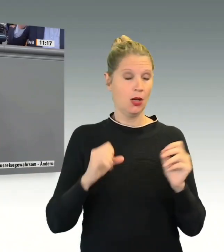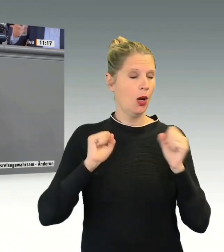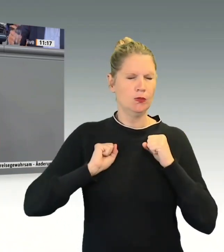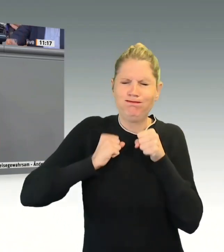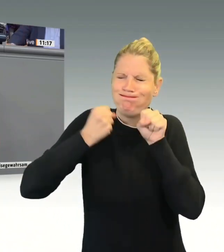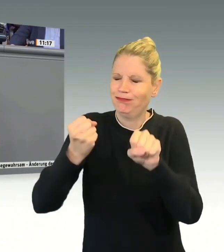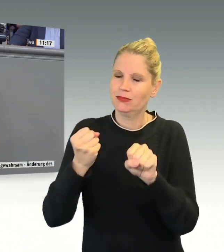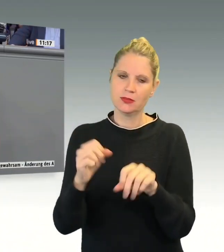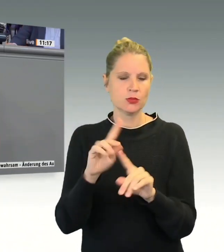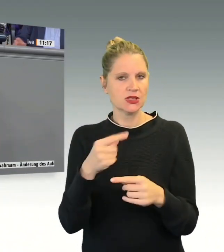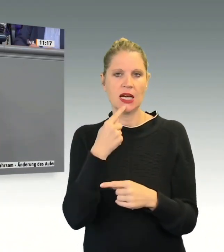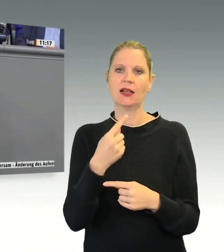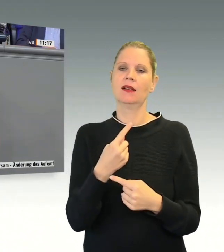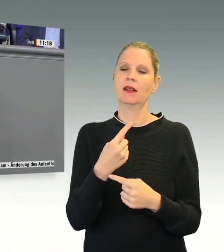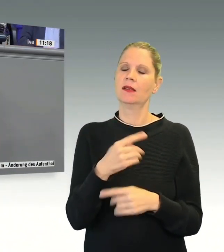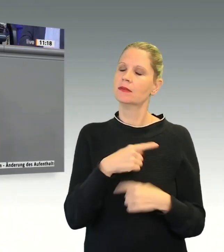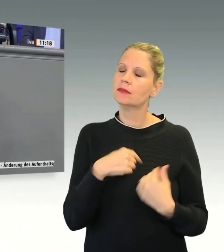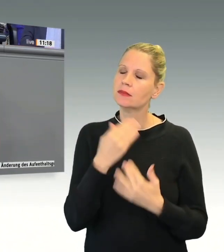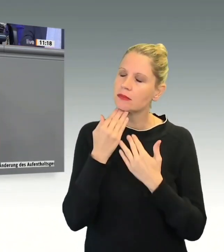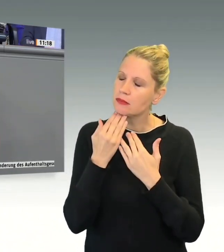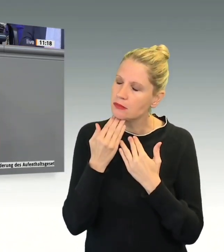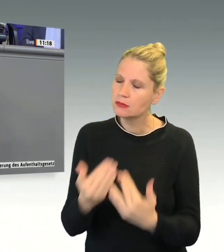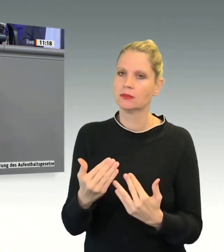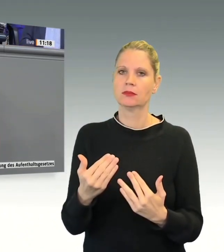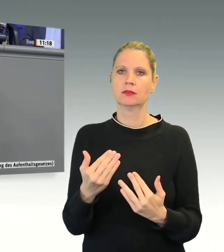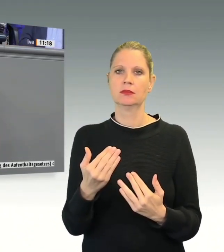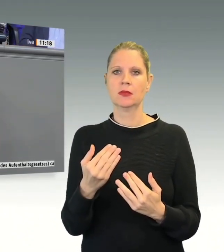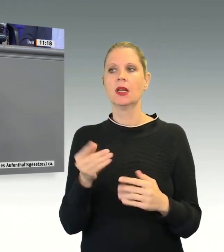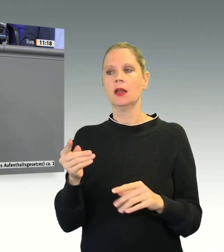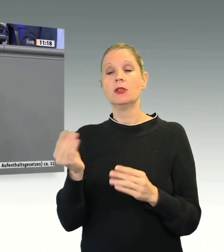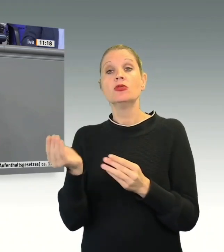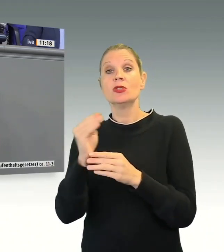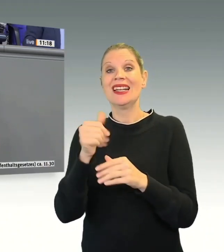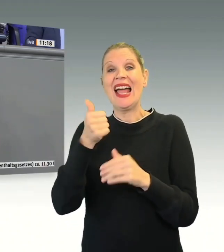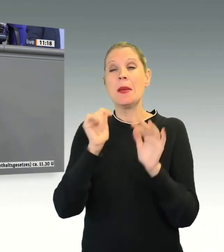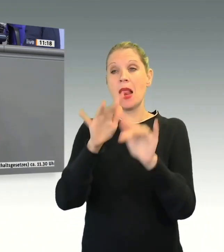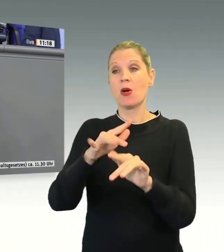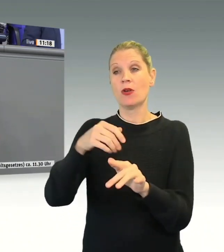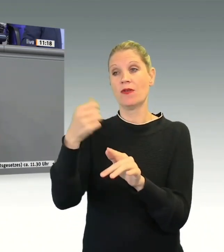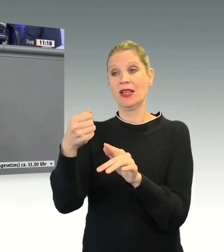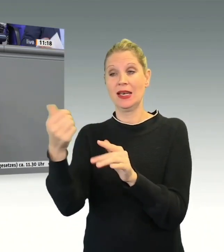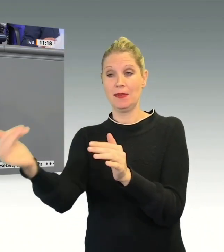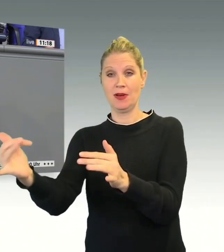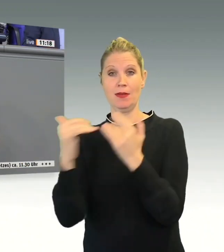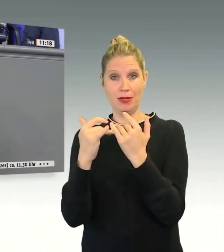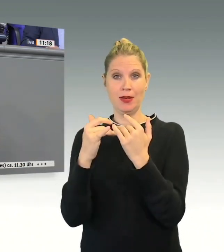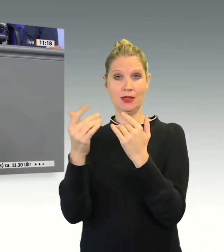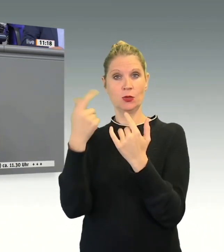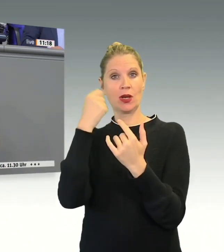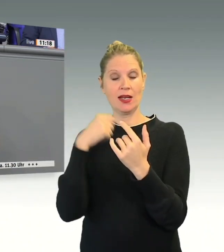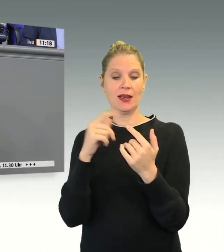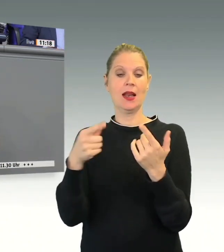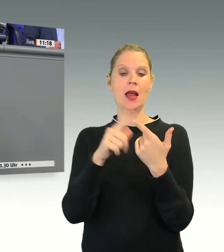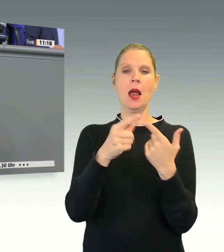Zusätzlich zu dieser einen Millionen Vertriebenen aus der Ukraine haben wir Menschen aus Syrien insbesondere, aus